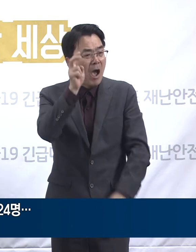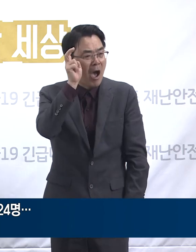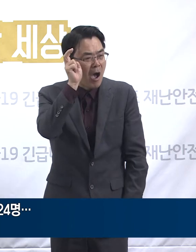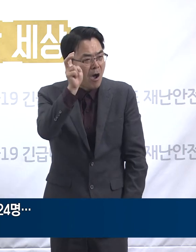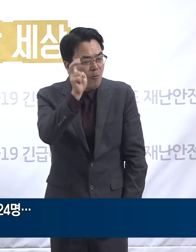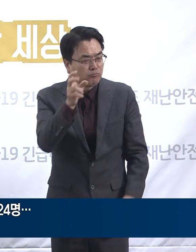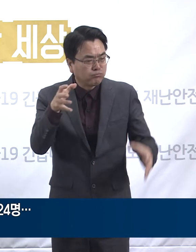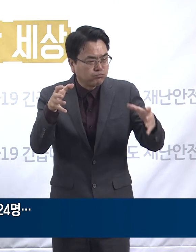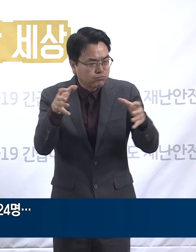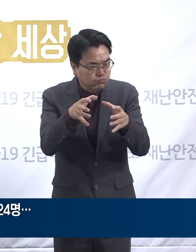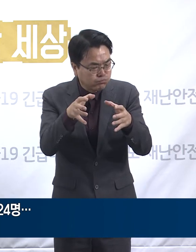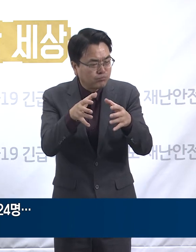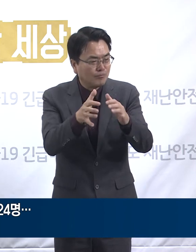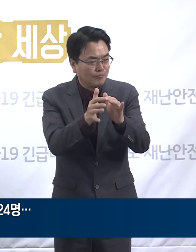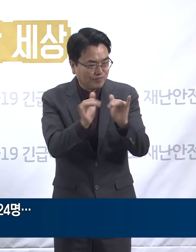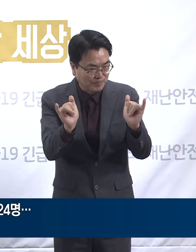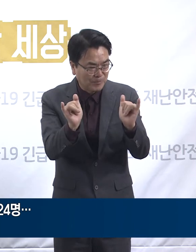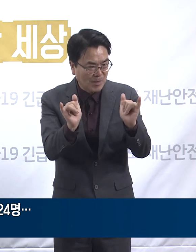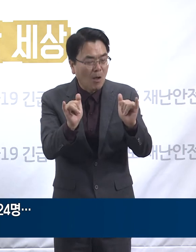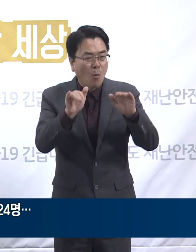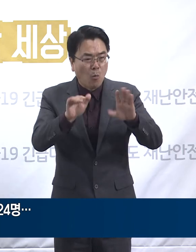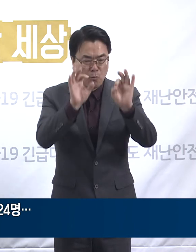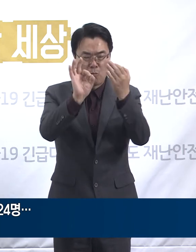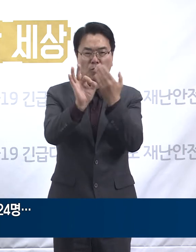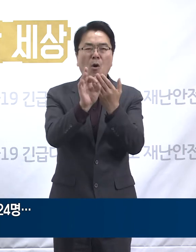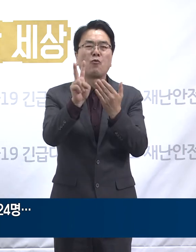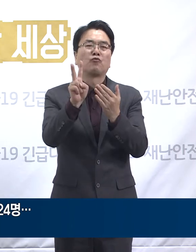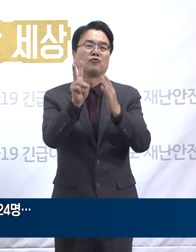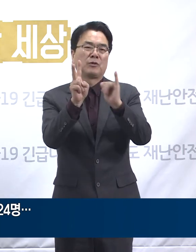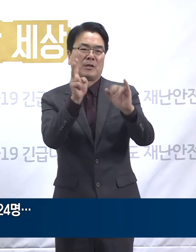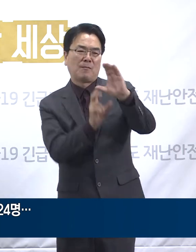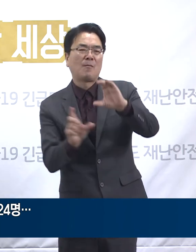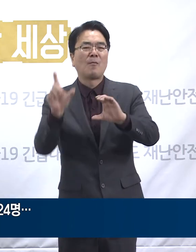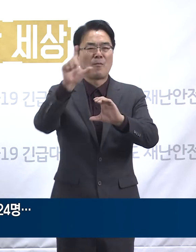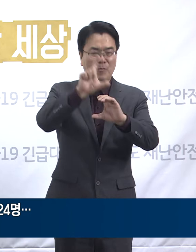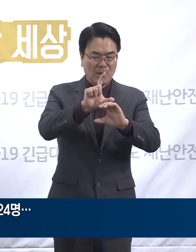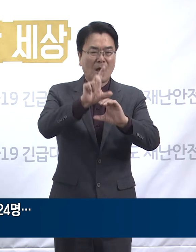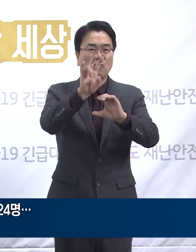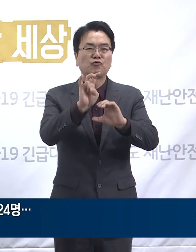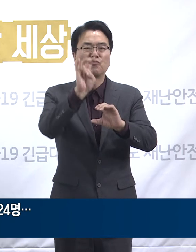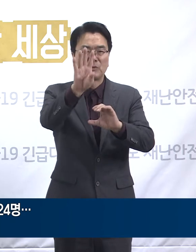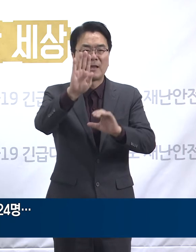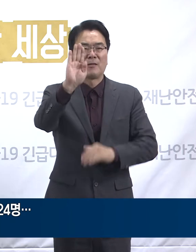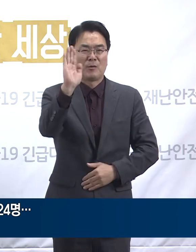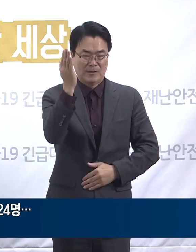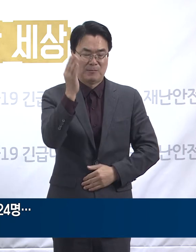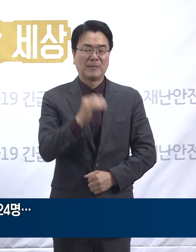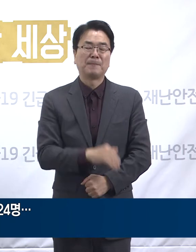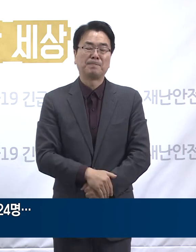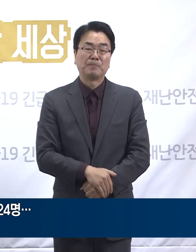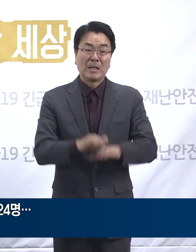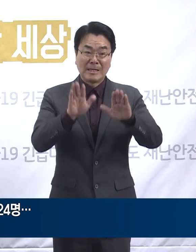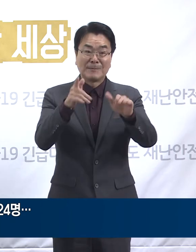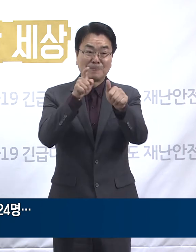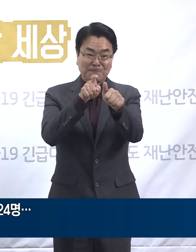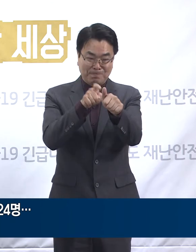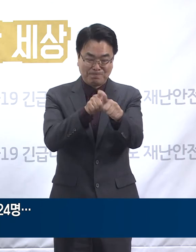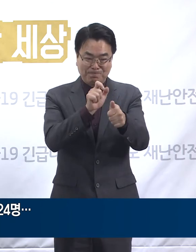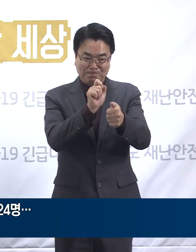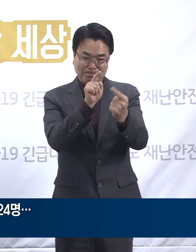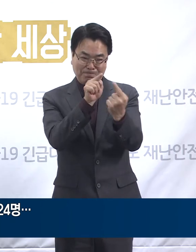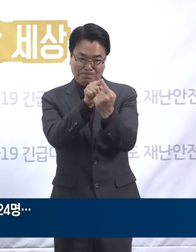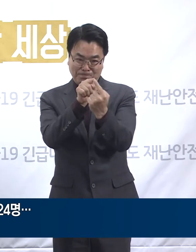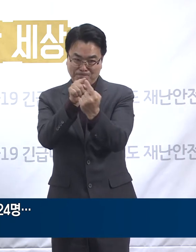집단 감염 확진자가 오늘 0시 기준 2명이 추가되어 총 24명으로 늘었습니다. 현재 확진자들과 접촉한